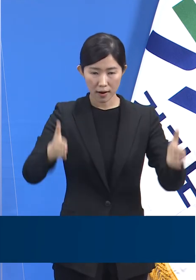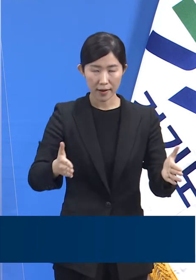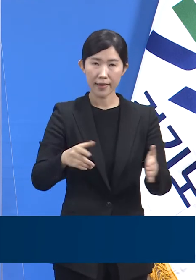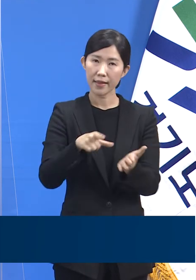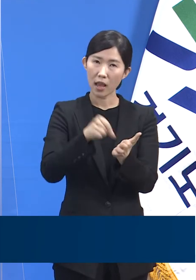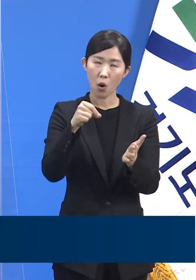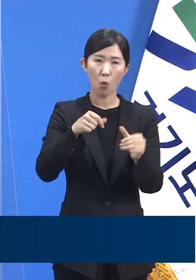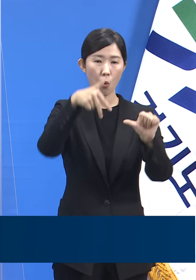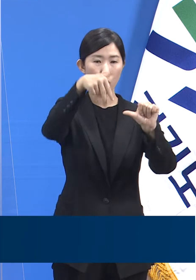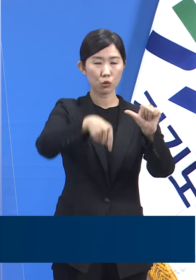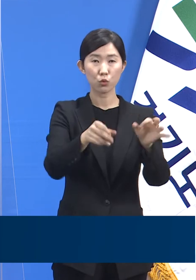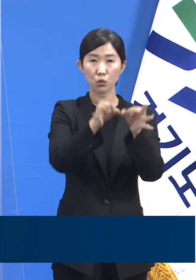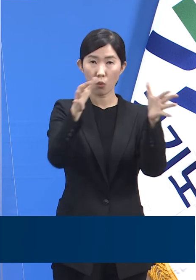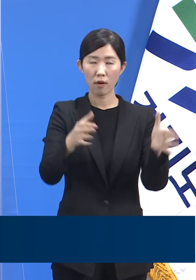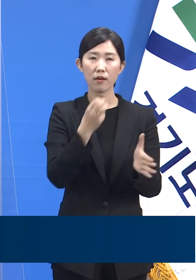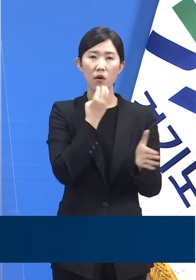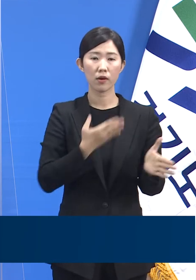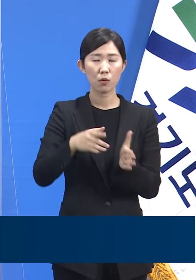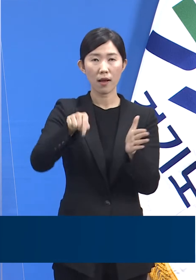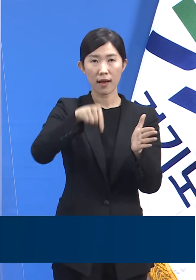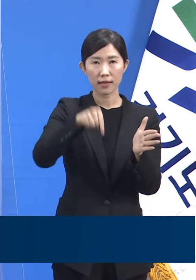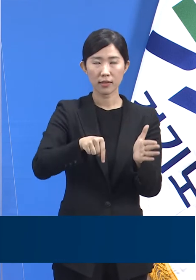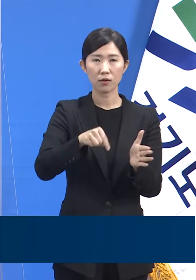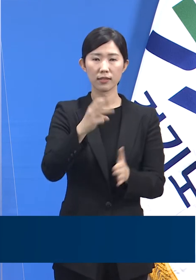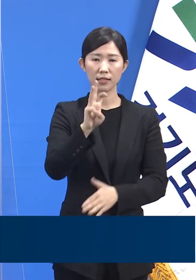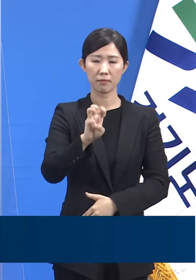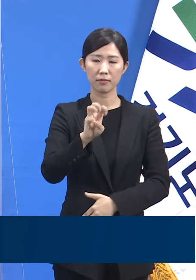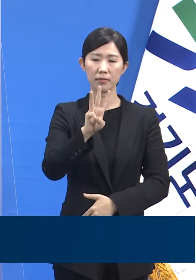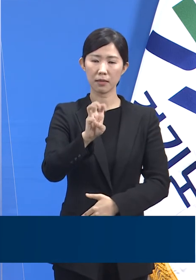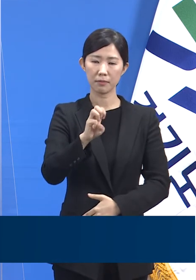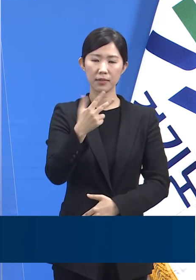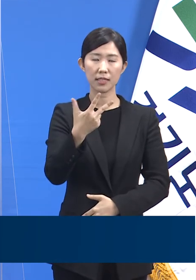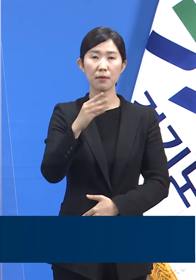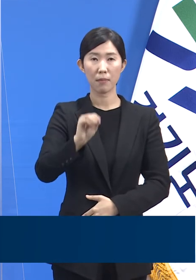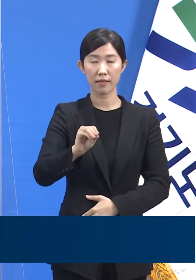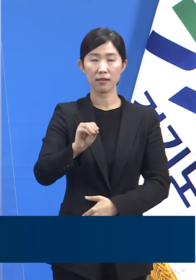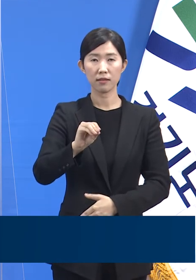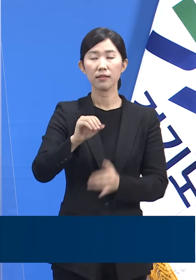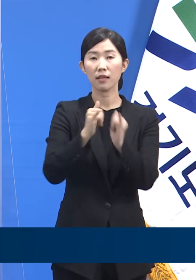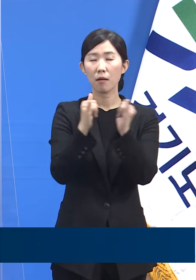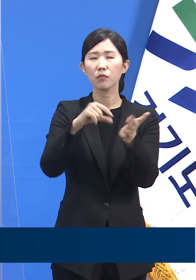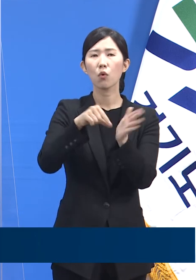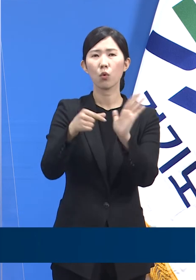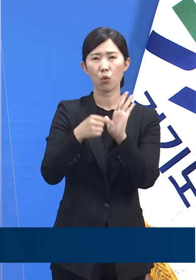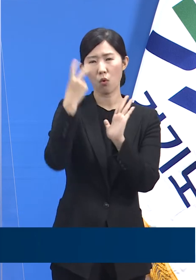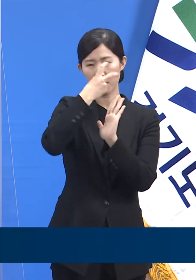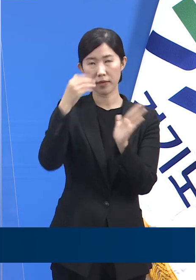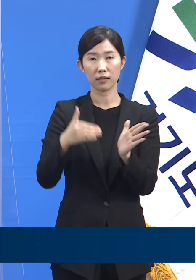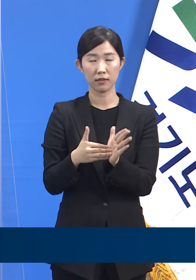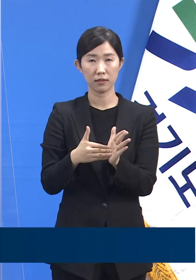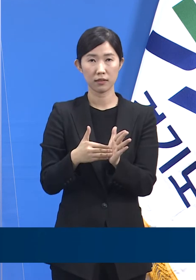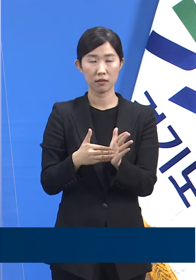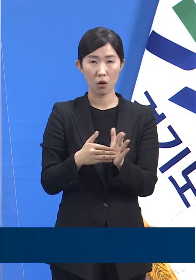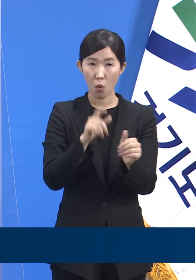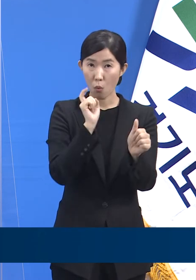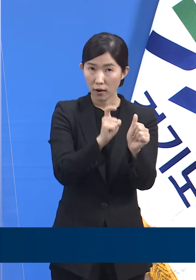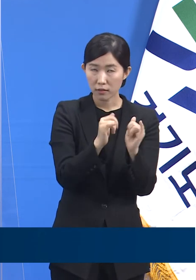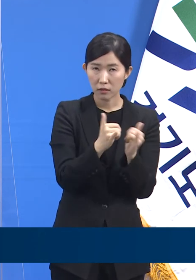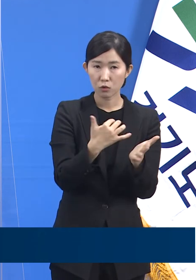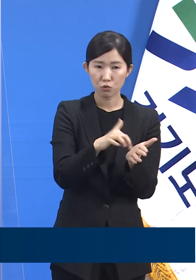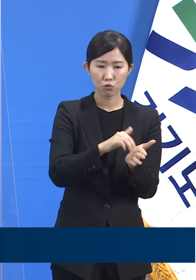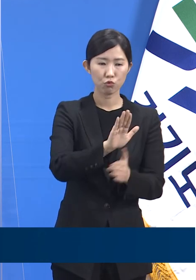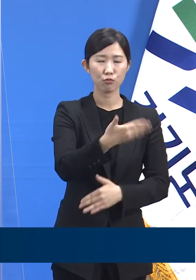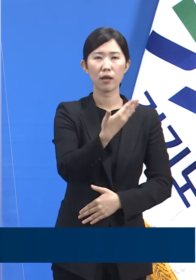37만 1137명의 외국인이 검사를 받았고 양성자는 909명입니다.